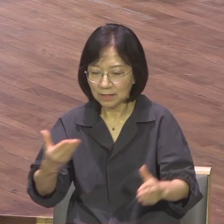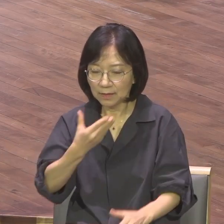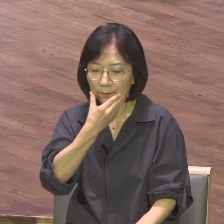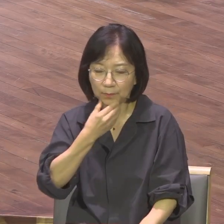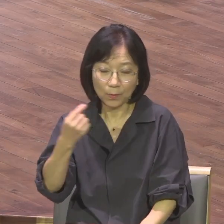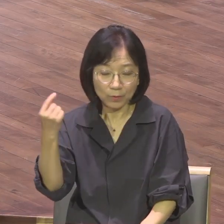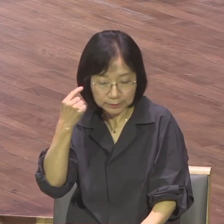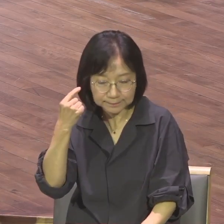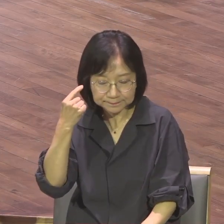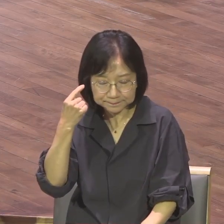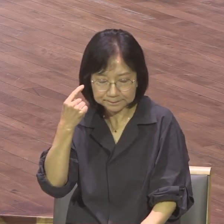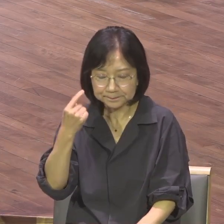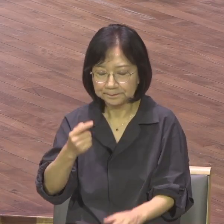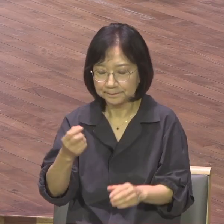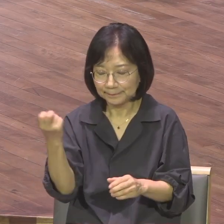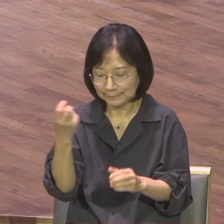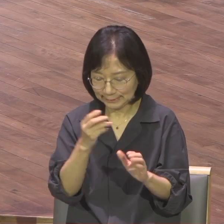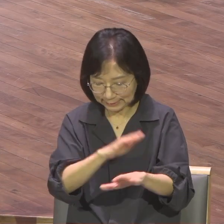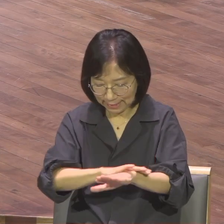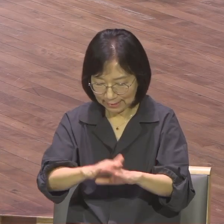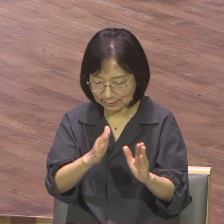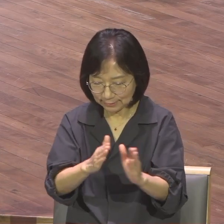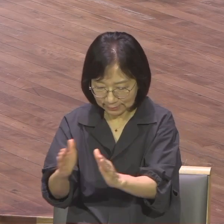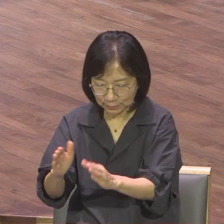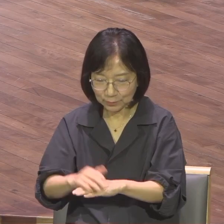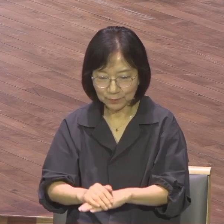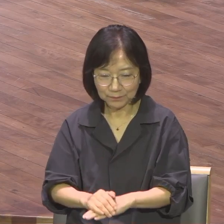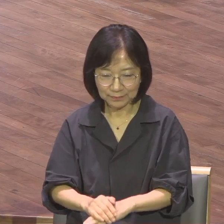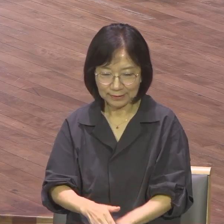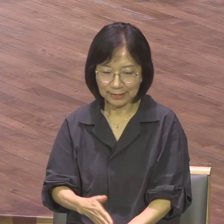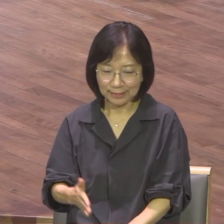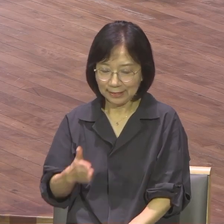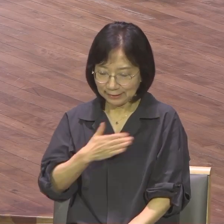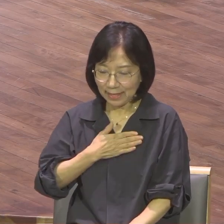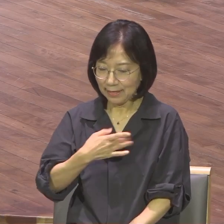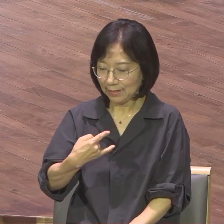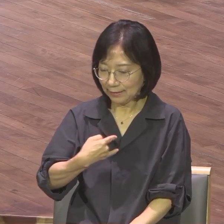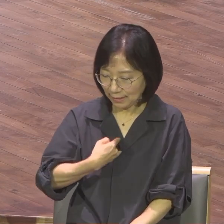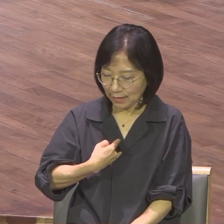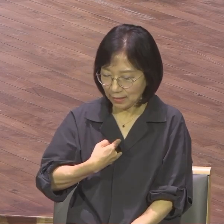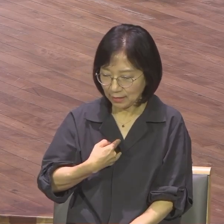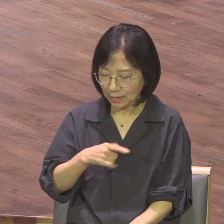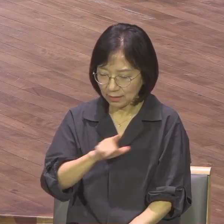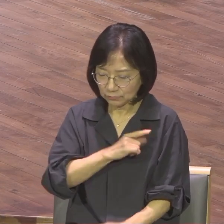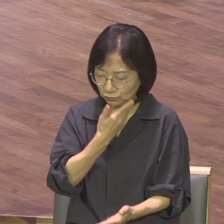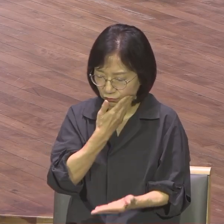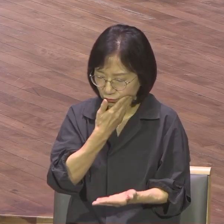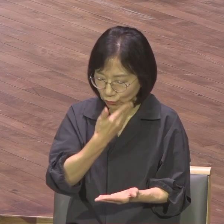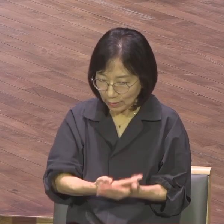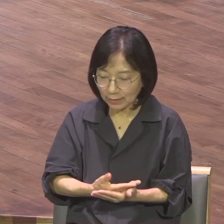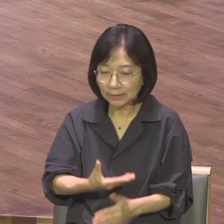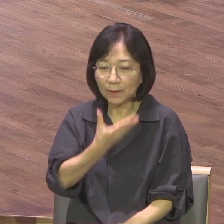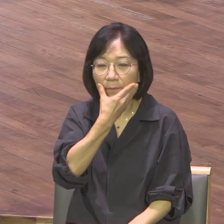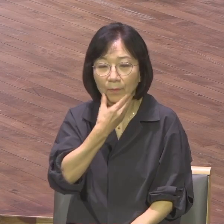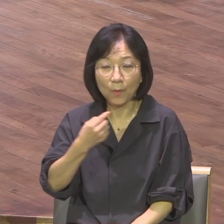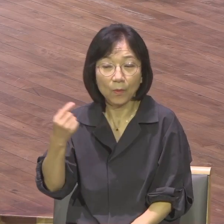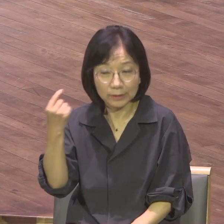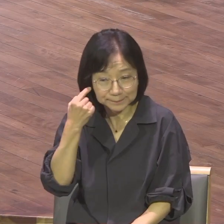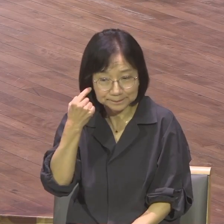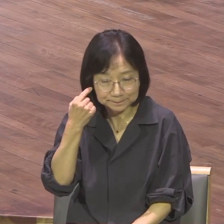재정립하면서 자신에게 가장 중요한 복음의 망대를 세우고 그리스도의 절대 망대로 모든 것을